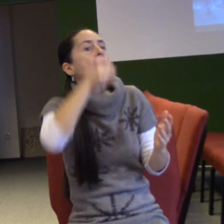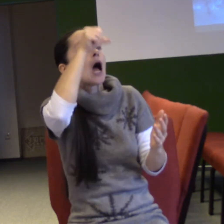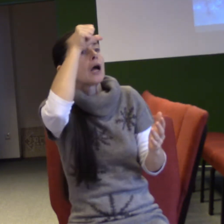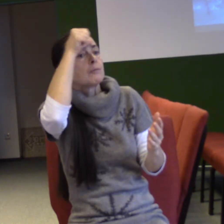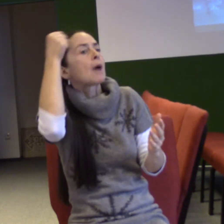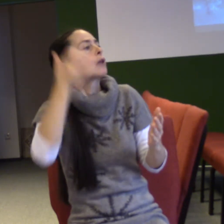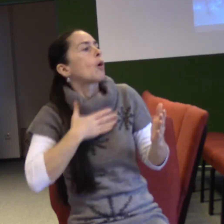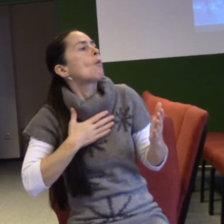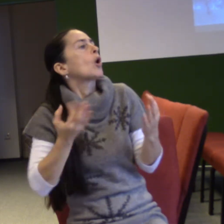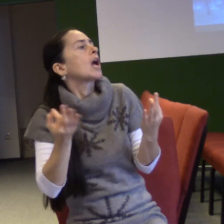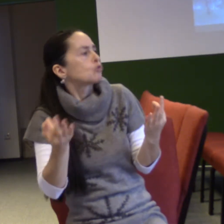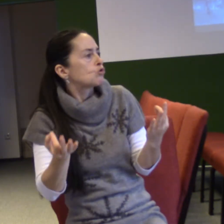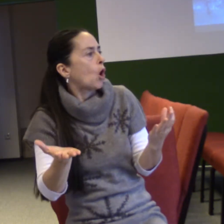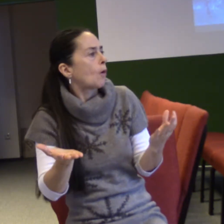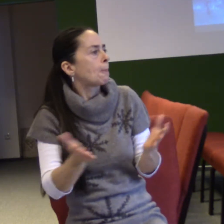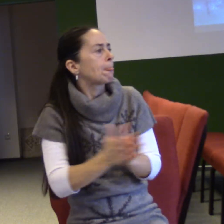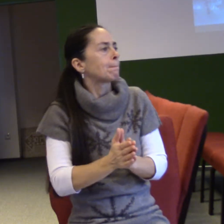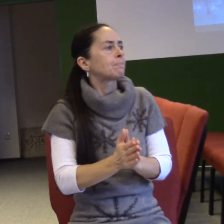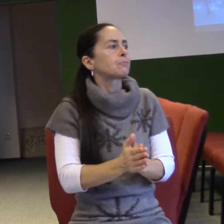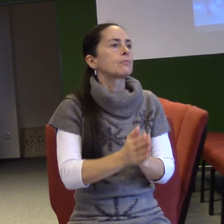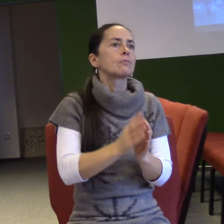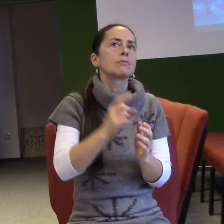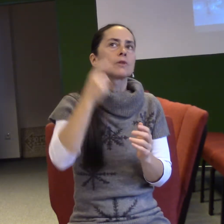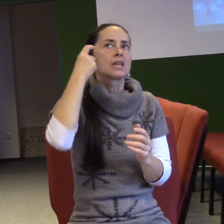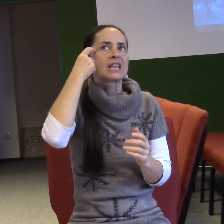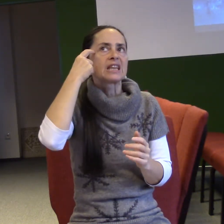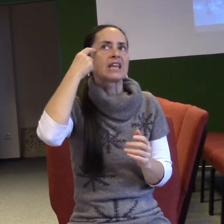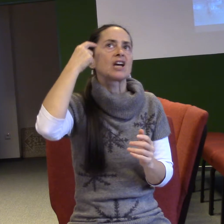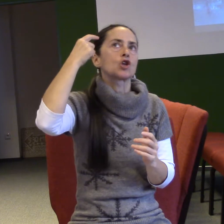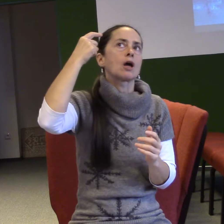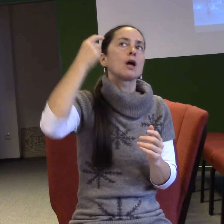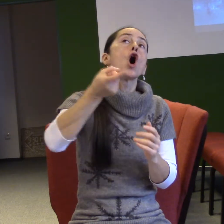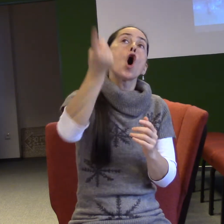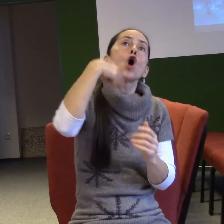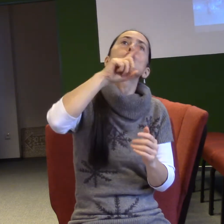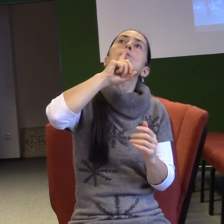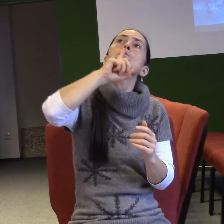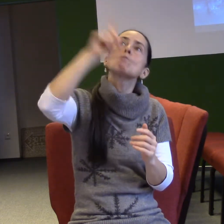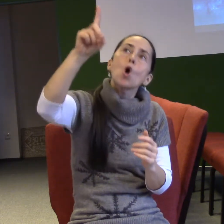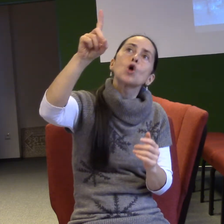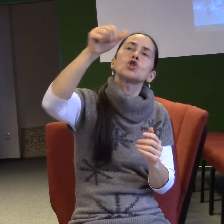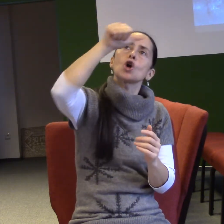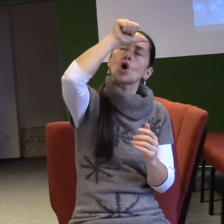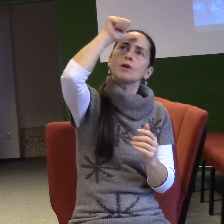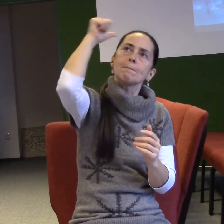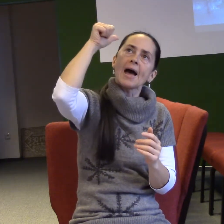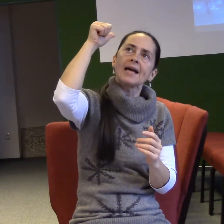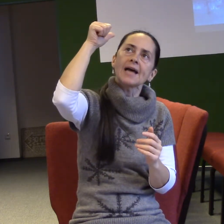Z Boží identity, z Božího jména vyplývá naše identita, naše jméno. A Gabriel v tom měl naprosto jasné.